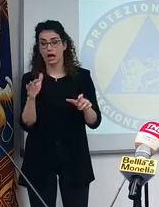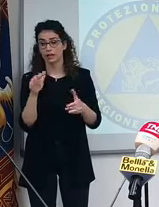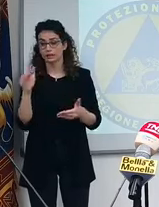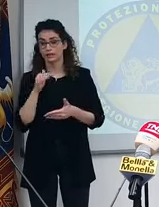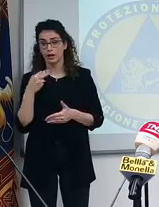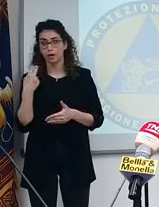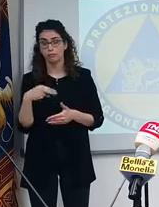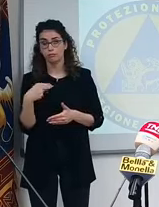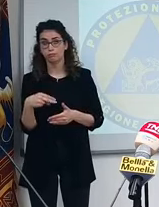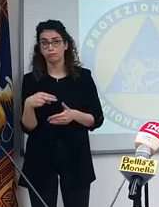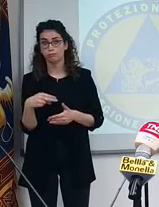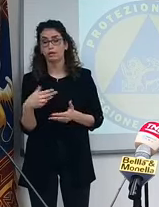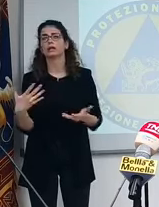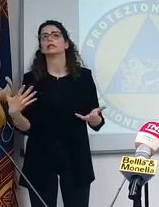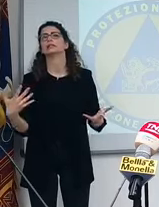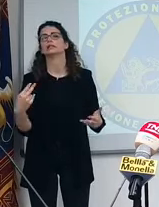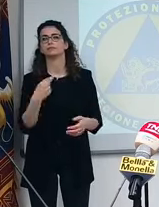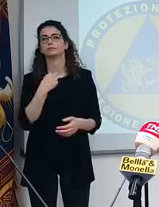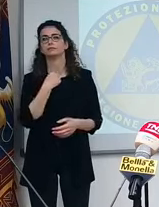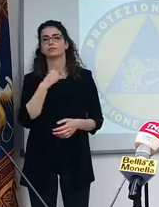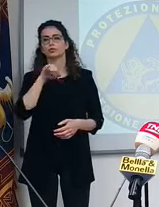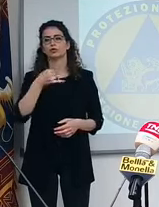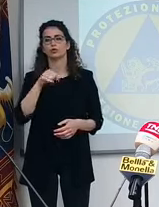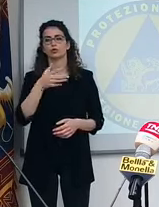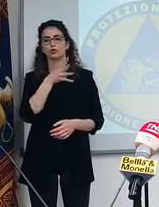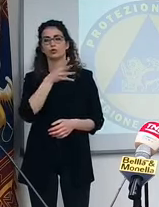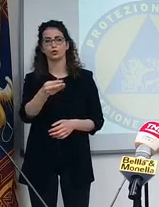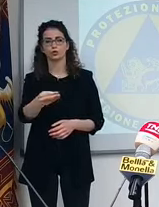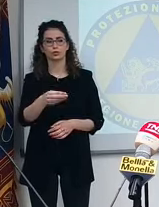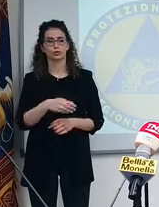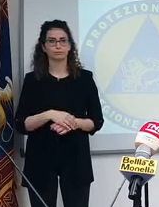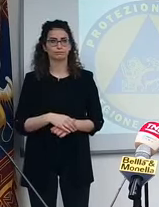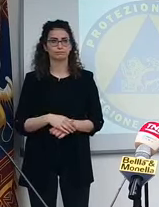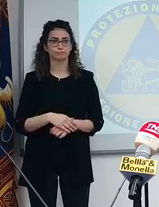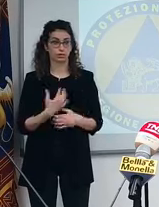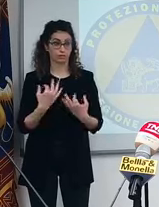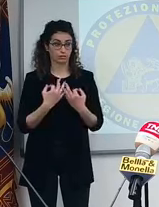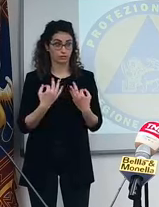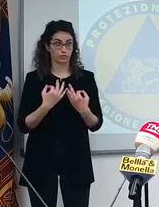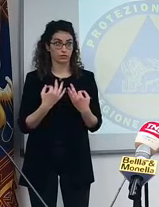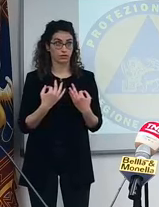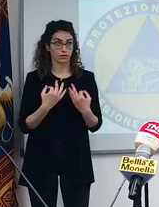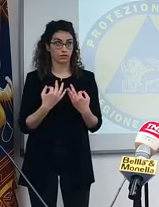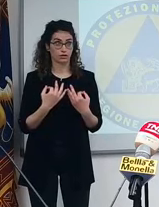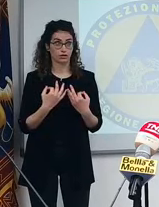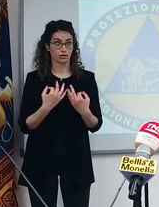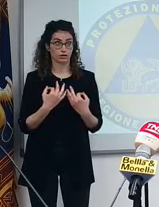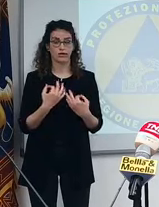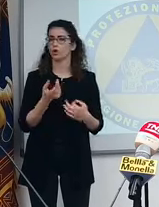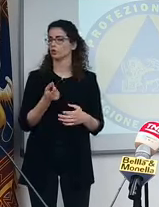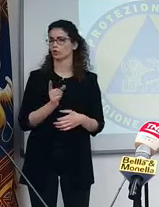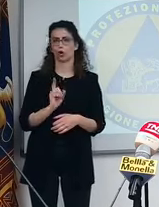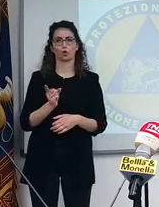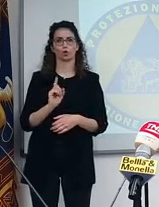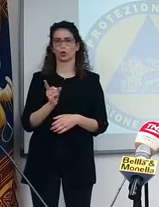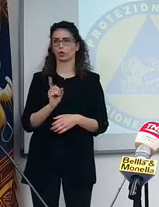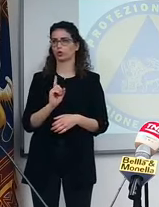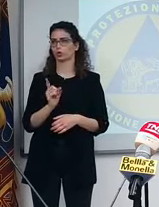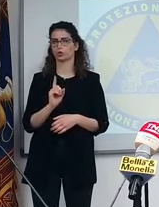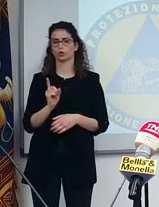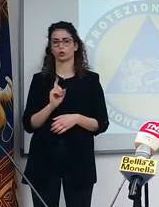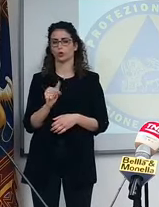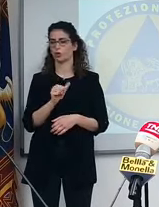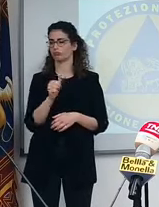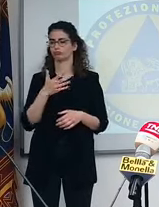forniture, faremo anche quelli a tutti. È corretta, forse è una... No, noi li facciamo